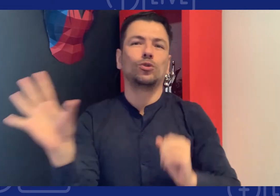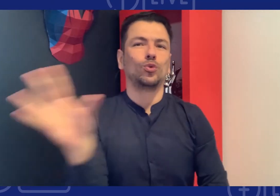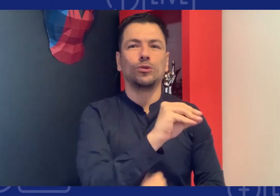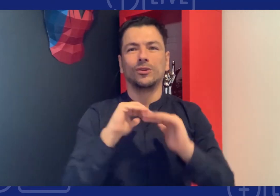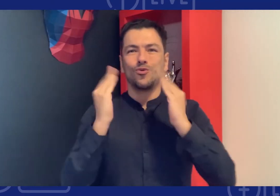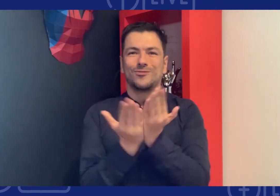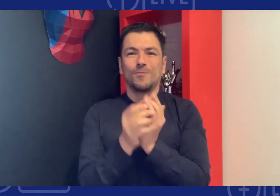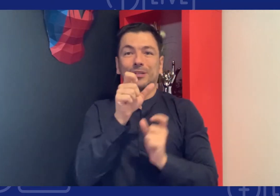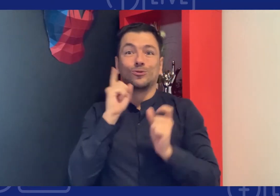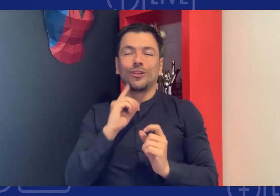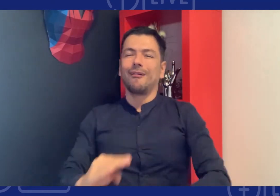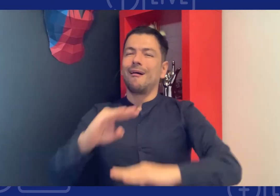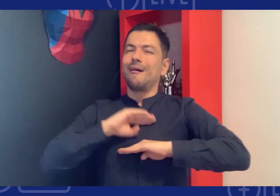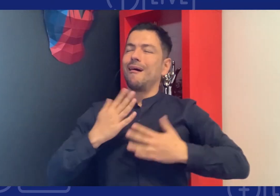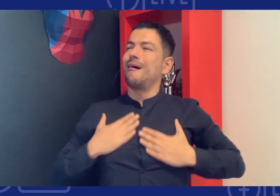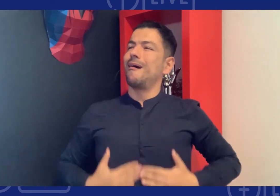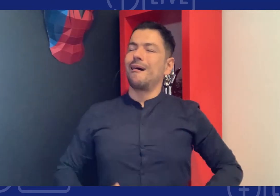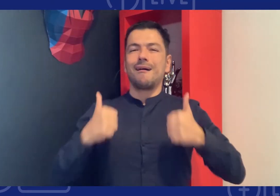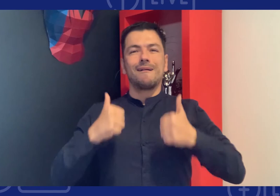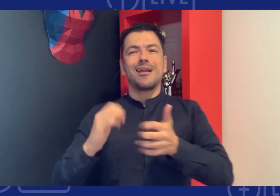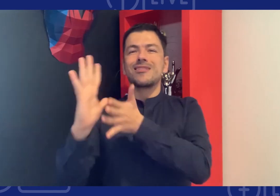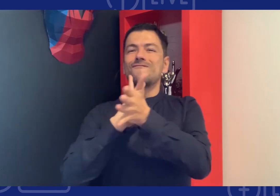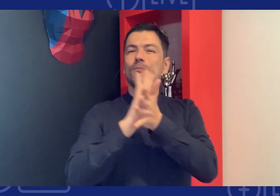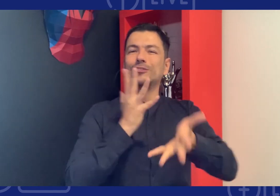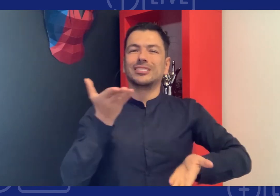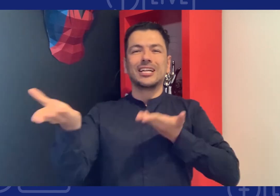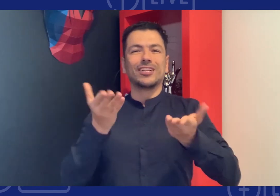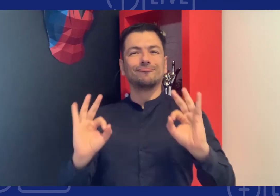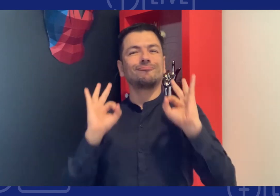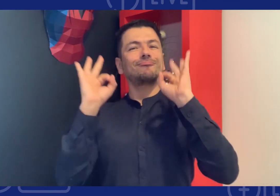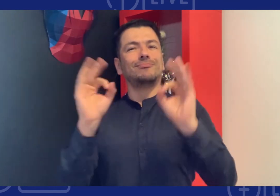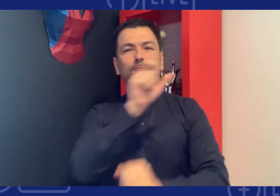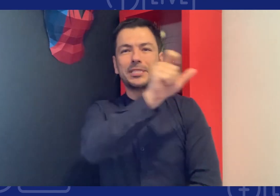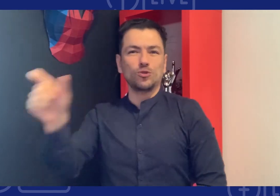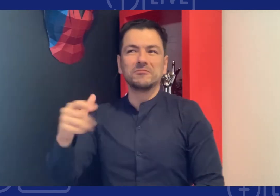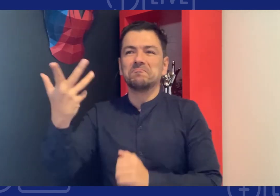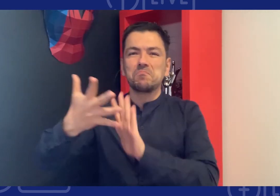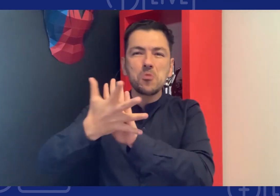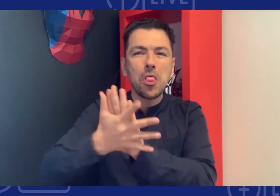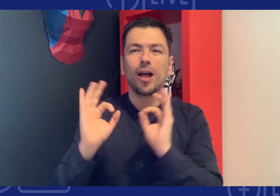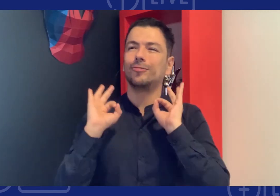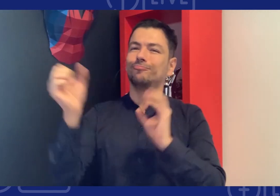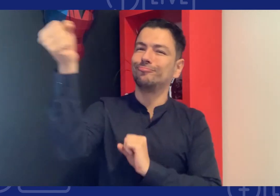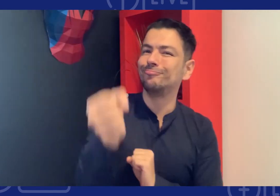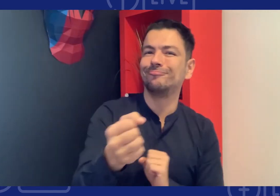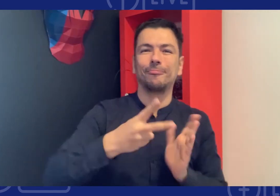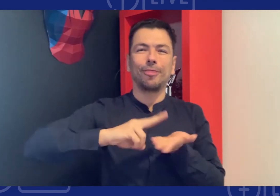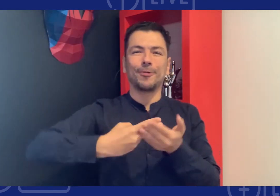que todas las secretarías de educación deben cumplir y aplicar poner atención al derecho a la educación de las personas